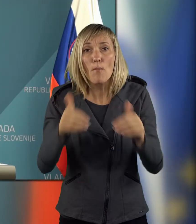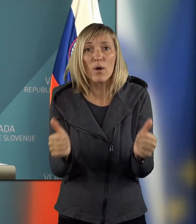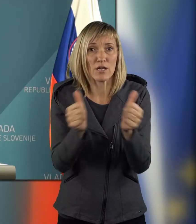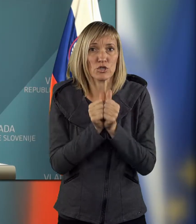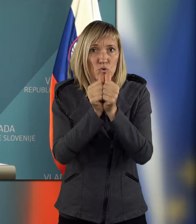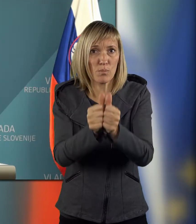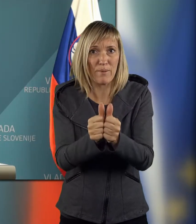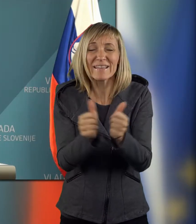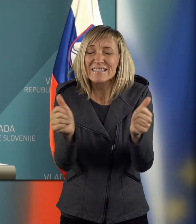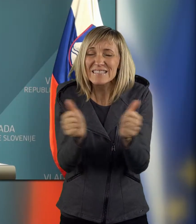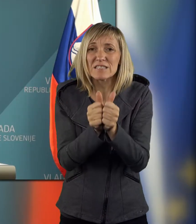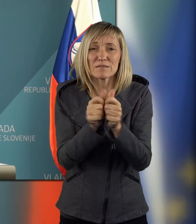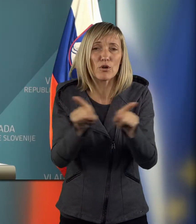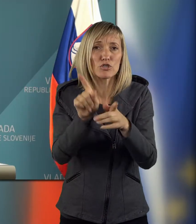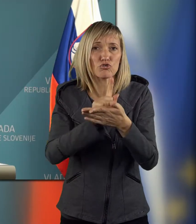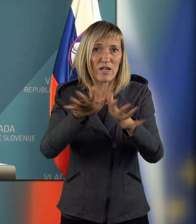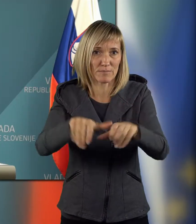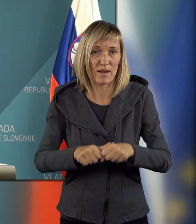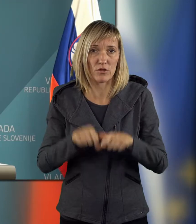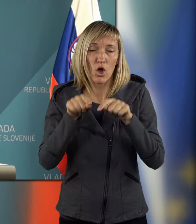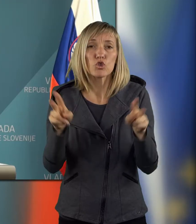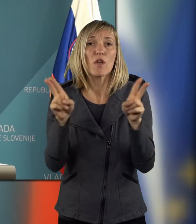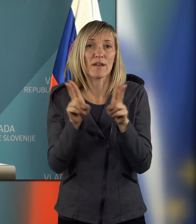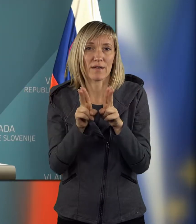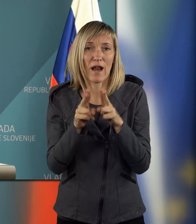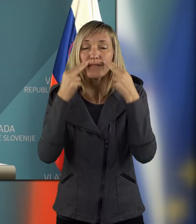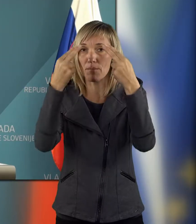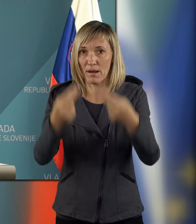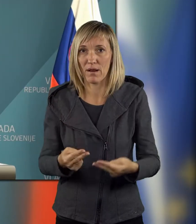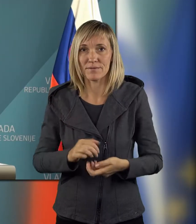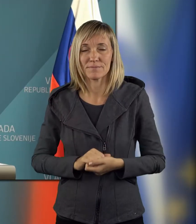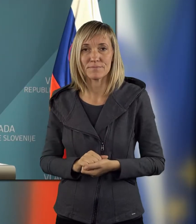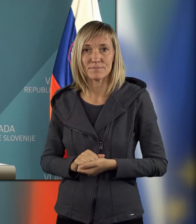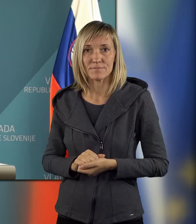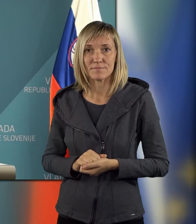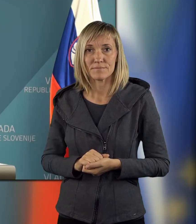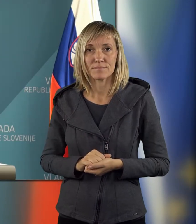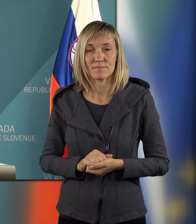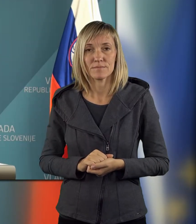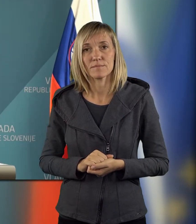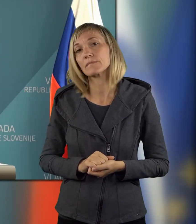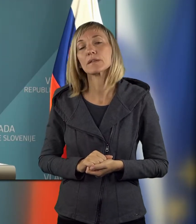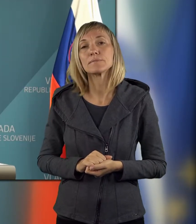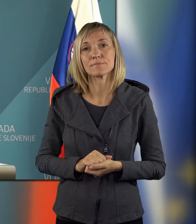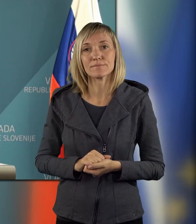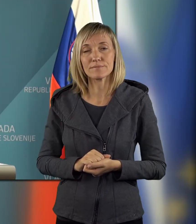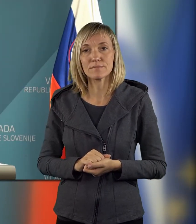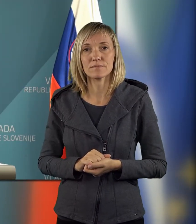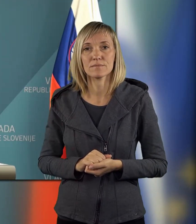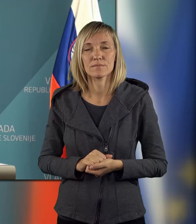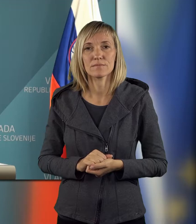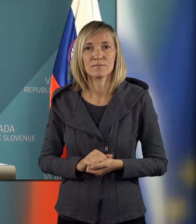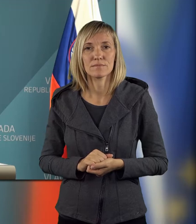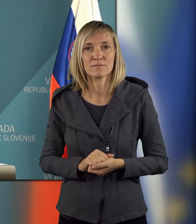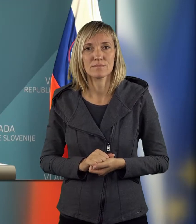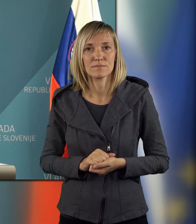biti sprejeta, ker sta so odvisno drugo drugega. Toliko na kratek pregled. Izvoljte vašo vprašanje, ministr, ki nas odemo, da je